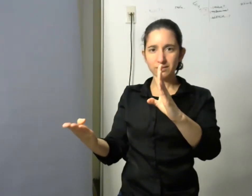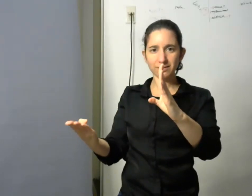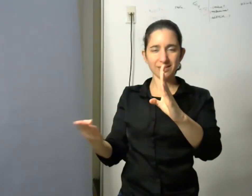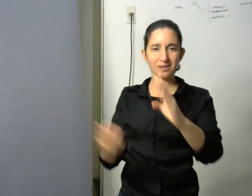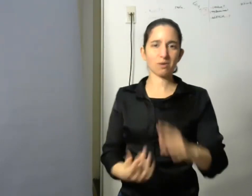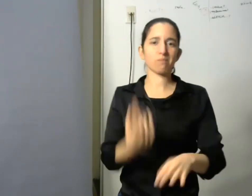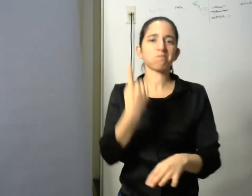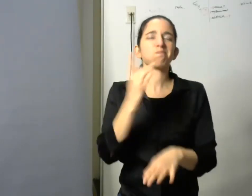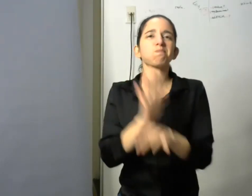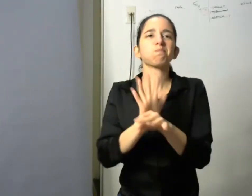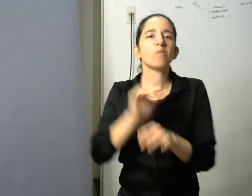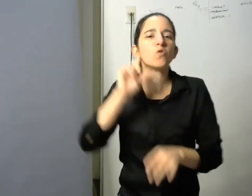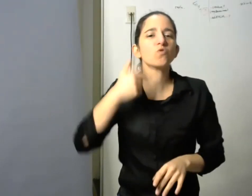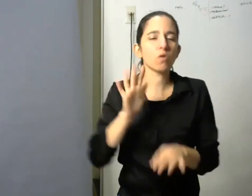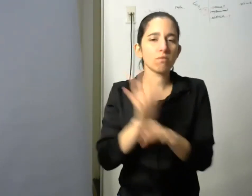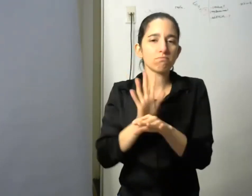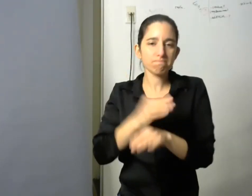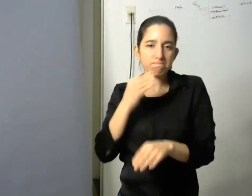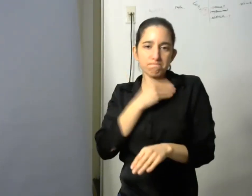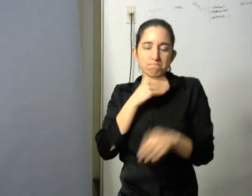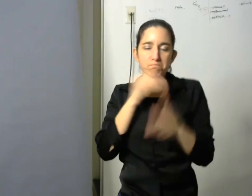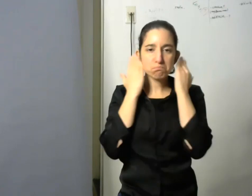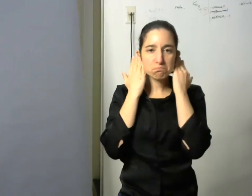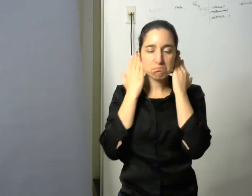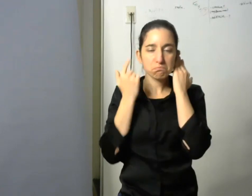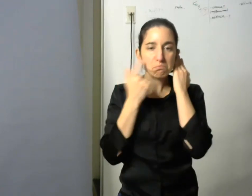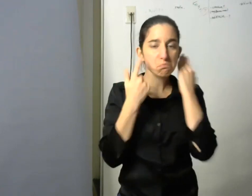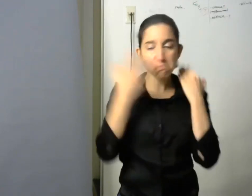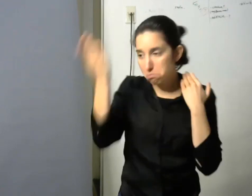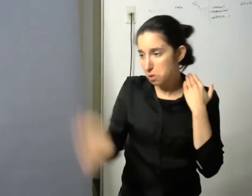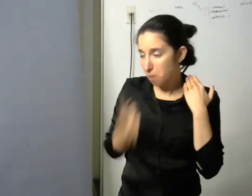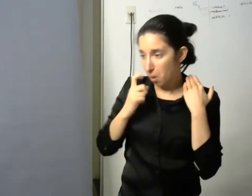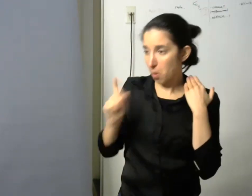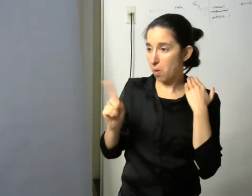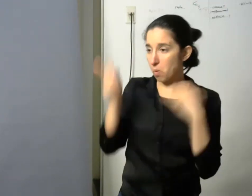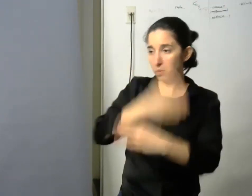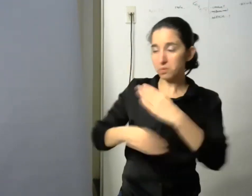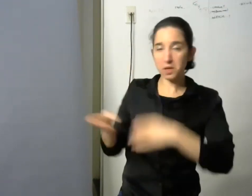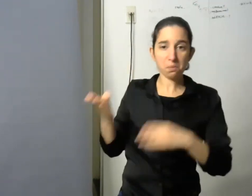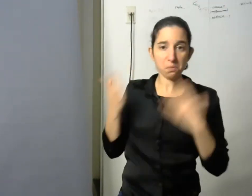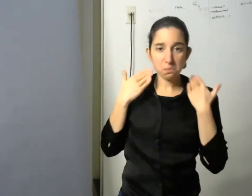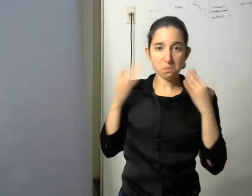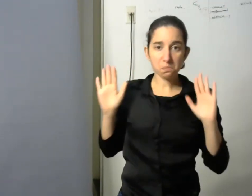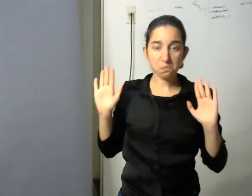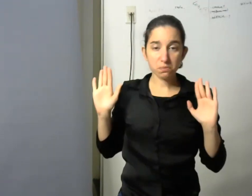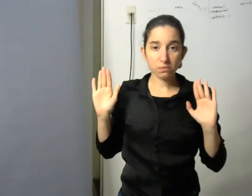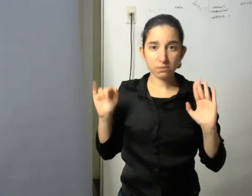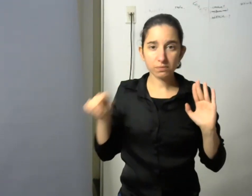de las discapacidades más invisibles y entré en contacto con